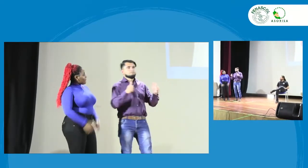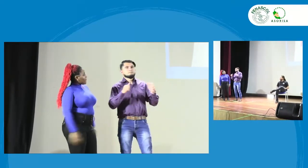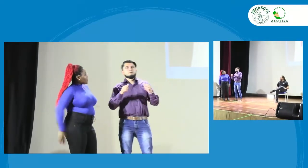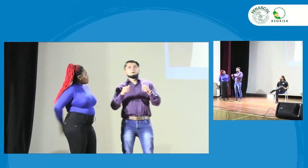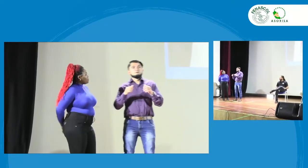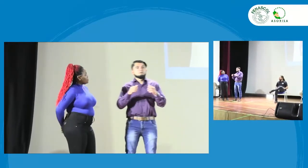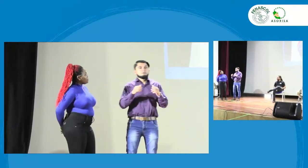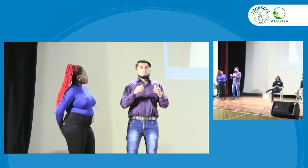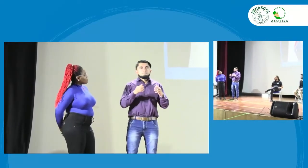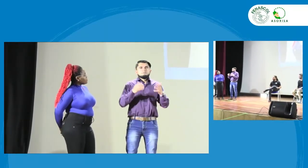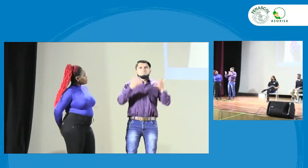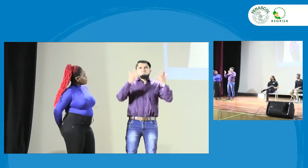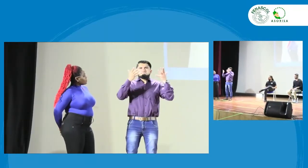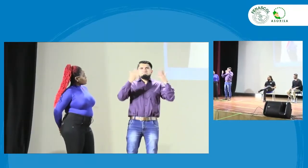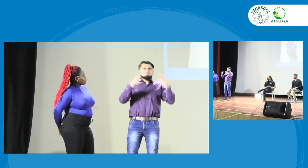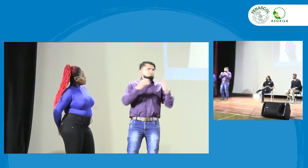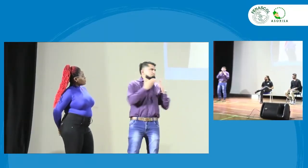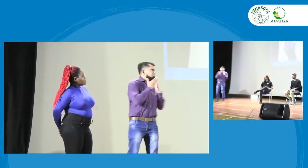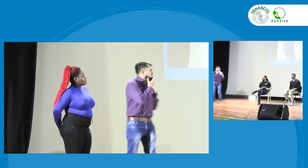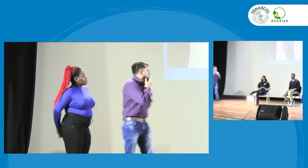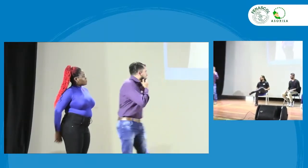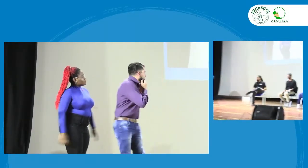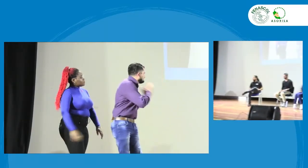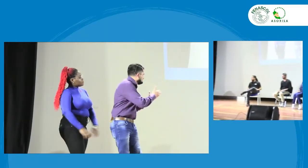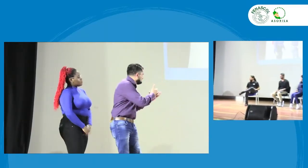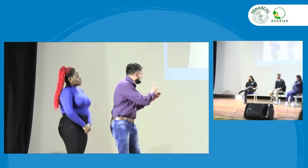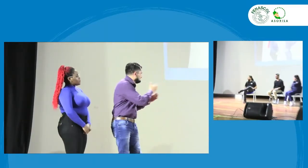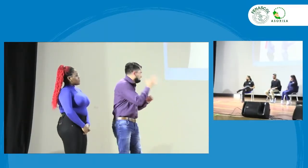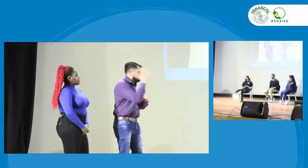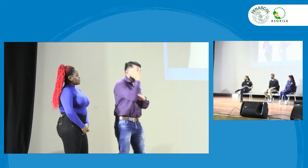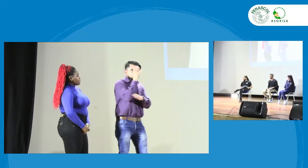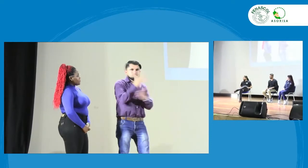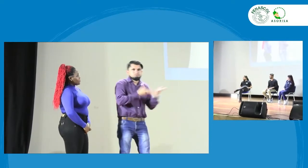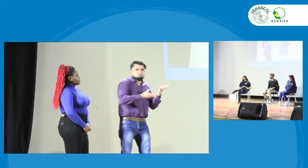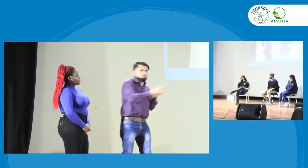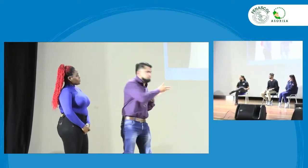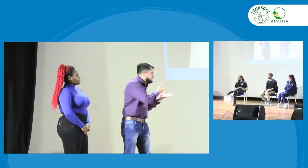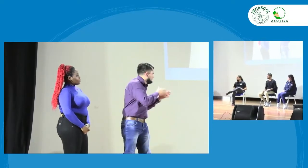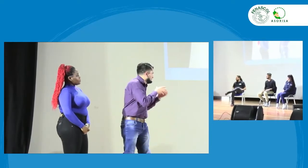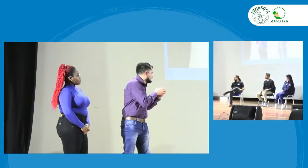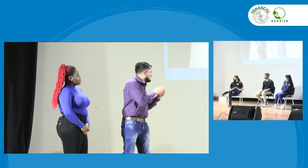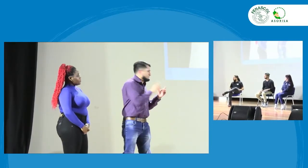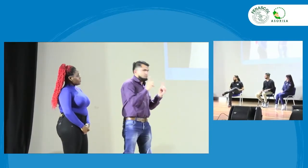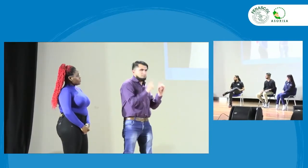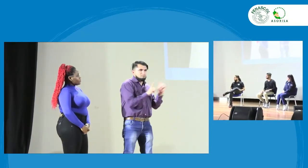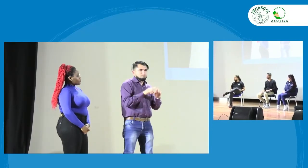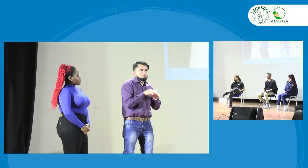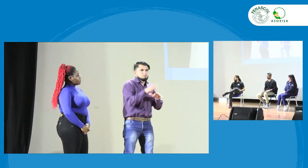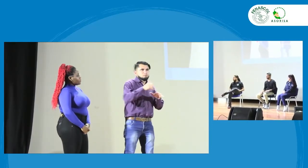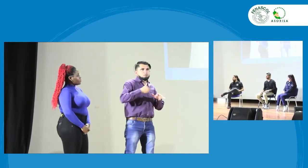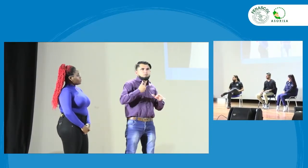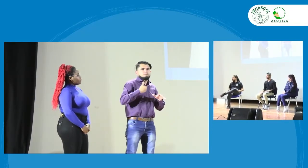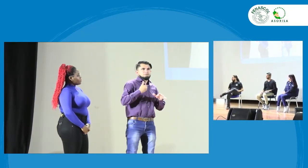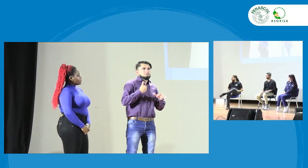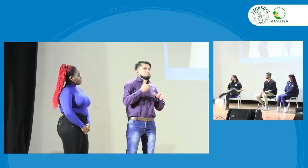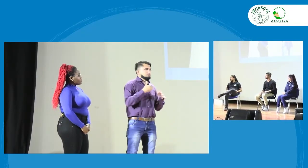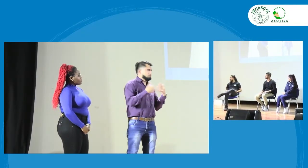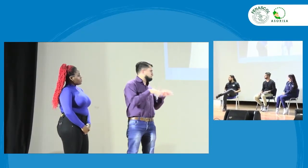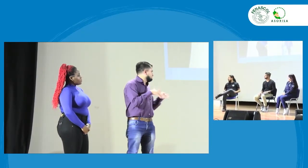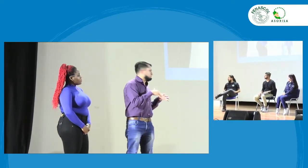Perfecto, creo que ya estamos. Bueno, pues ha terminado este conversatorio, gracias a los participantes,